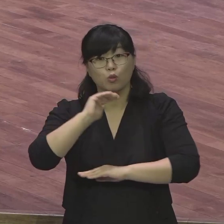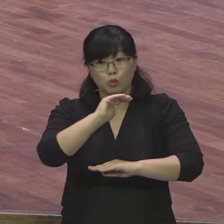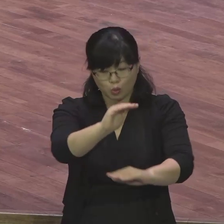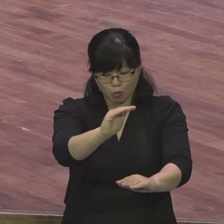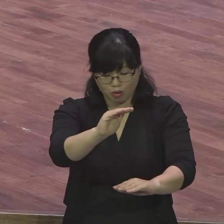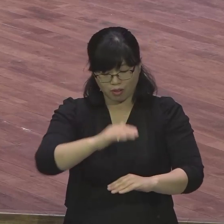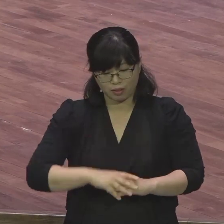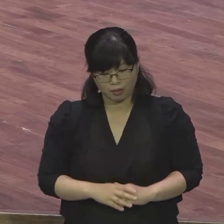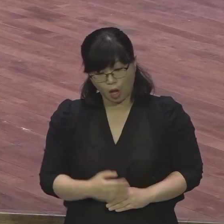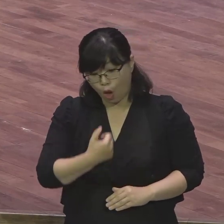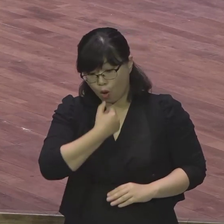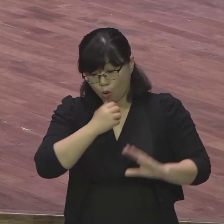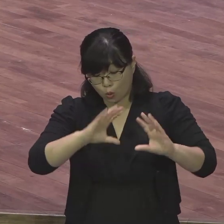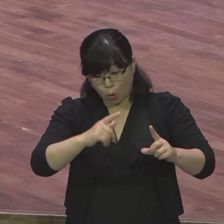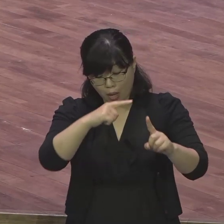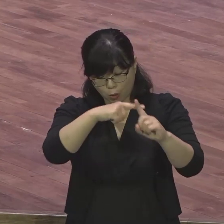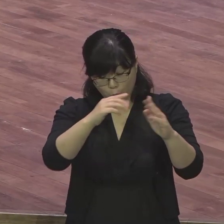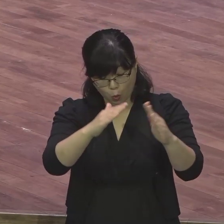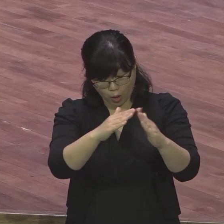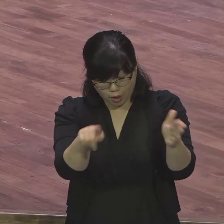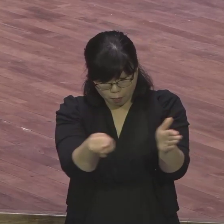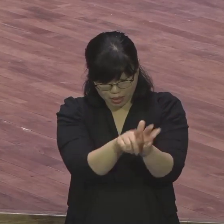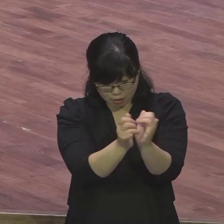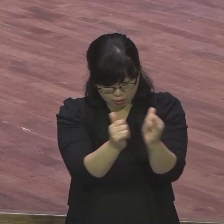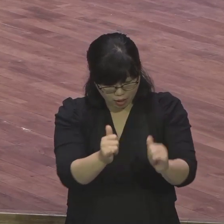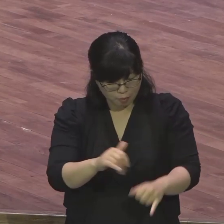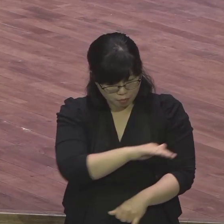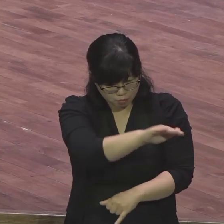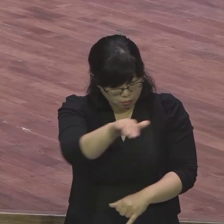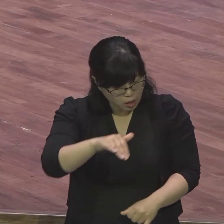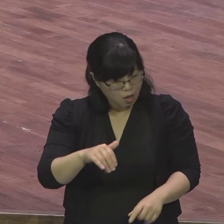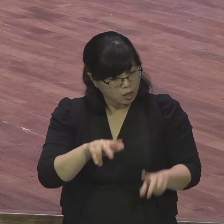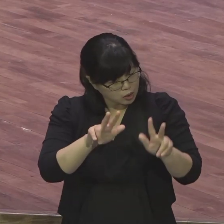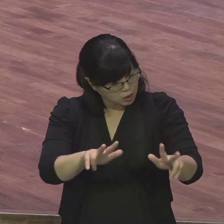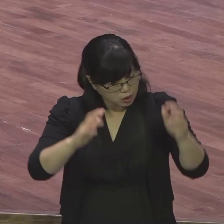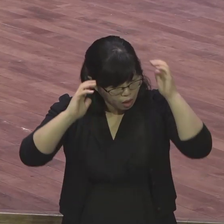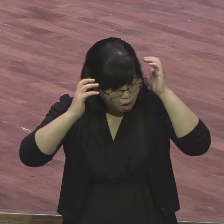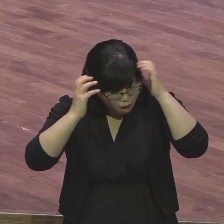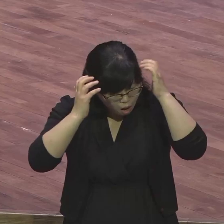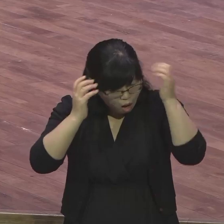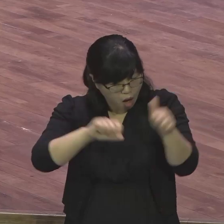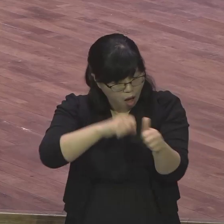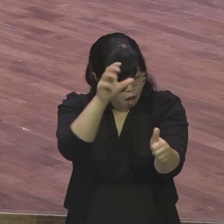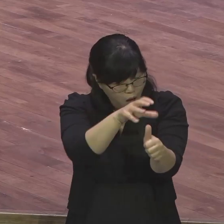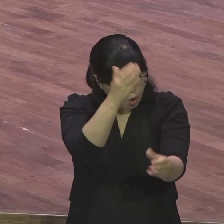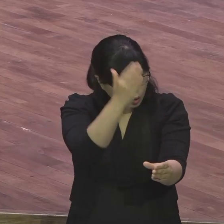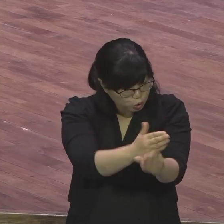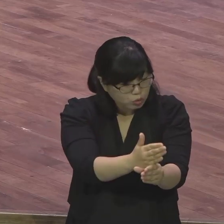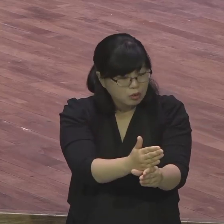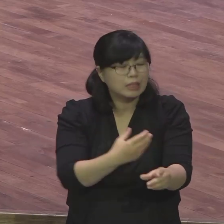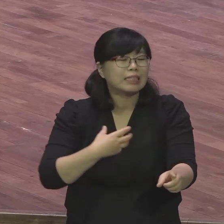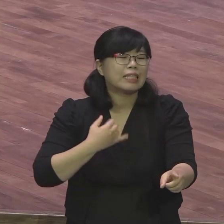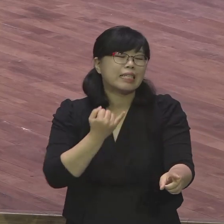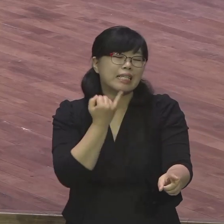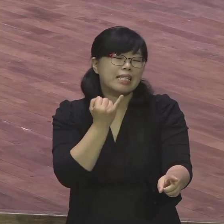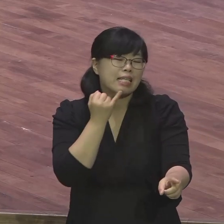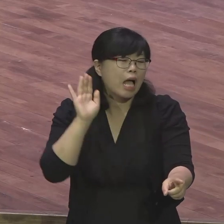어려움 중에 있는 여러분을 위해서 하나님께서 말씀하고 계십니다 완벽하게